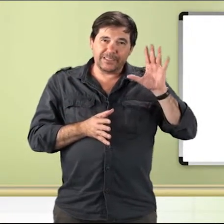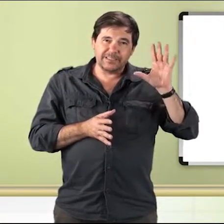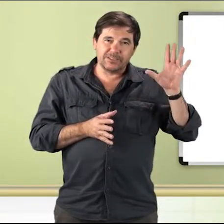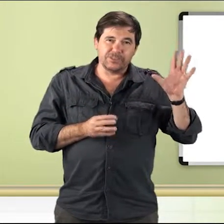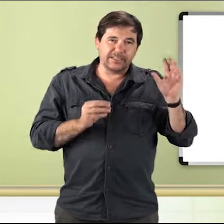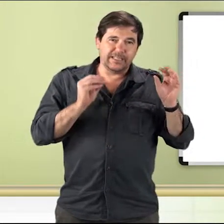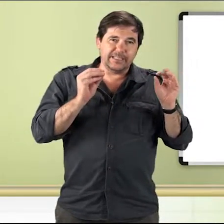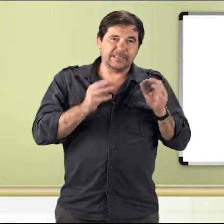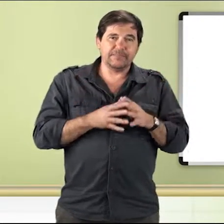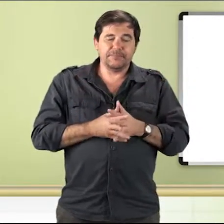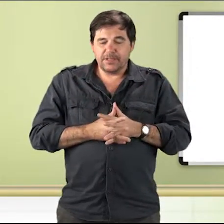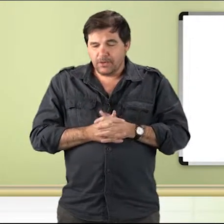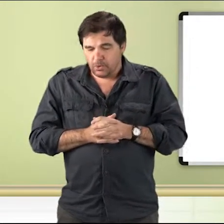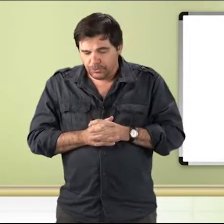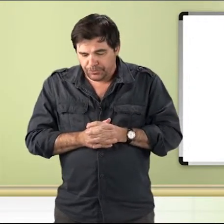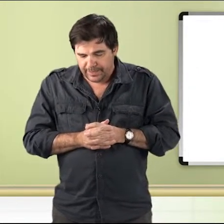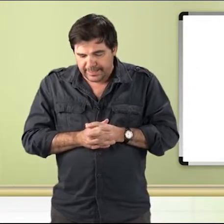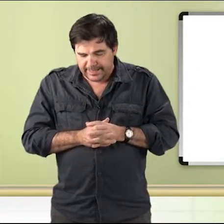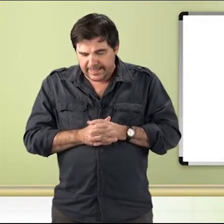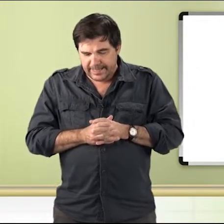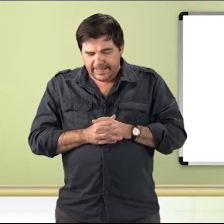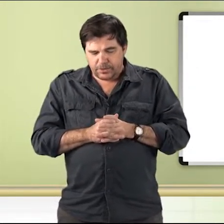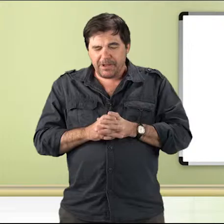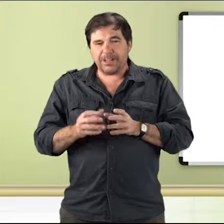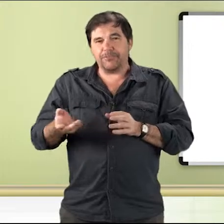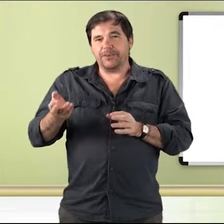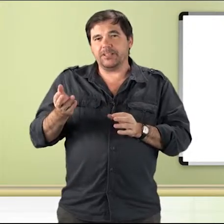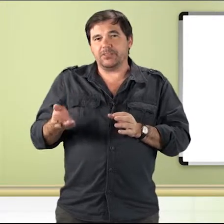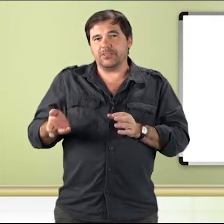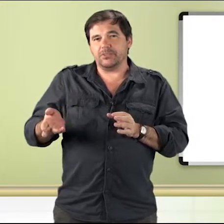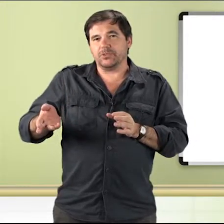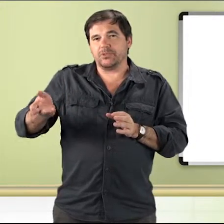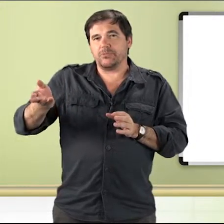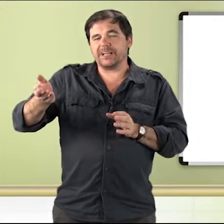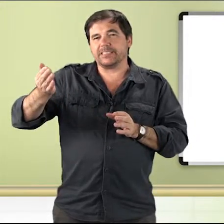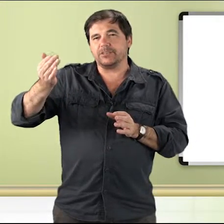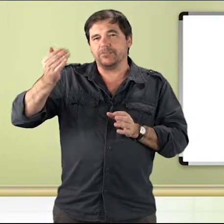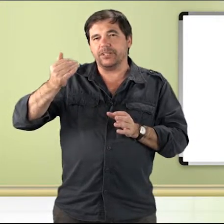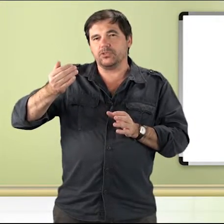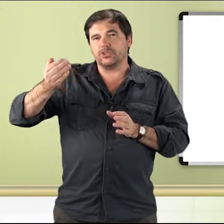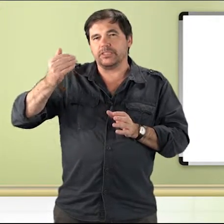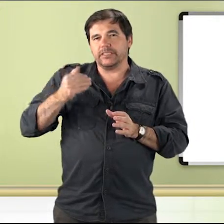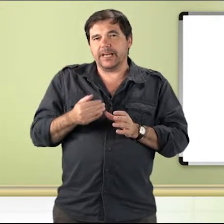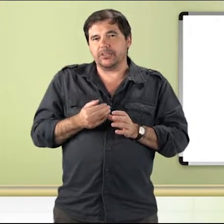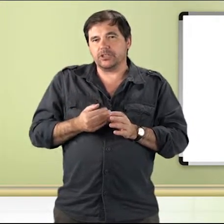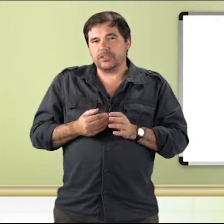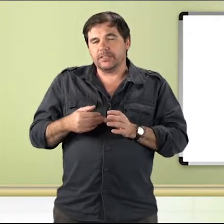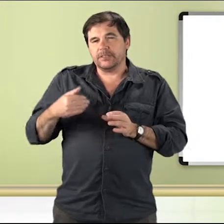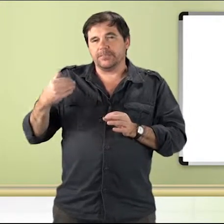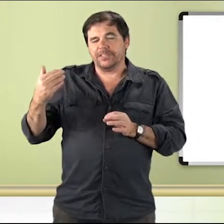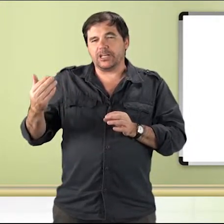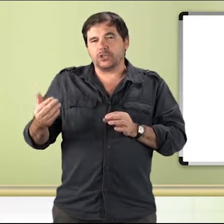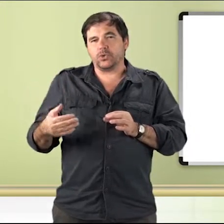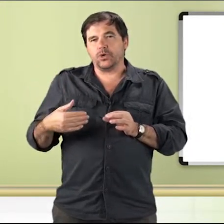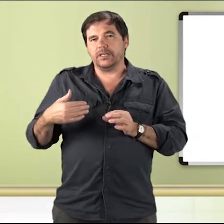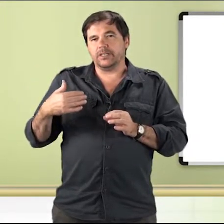uma atençãozinha ali, quando fala, como é que são feitos os critérios da escolha